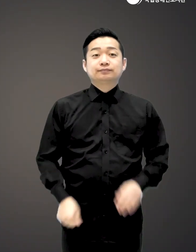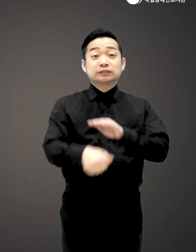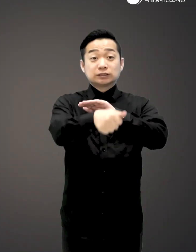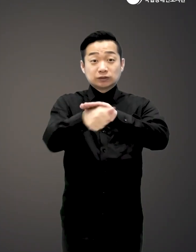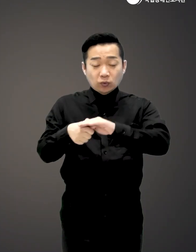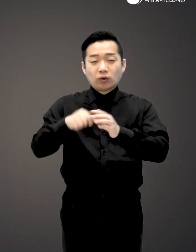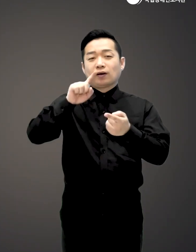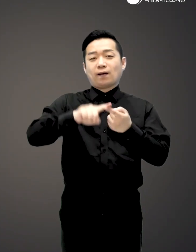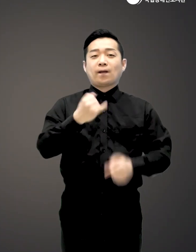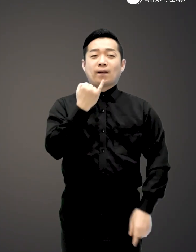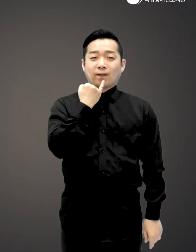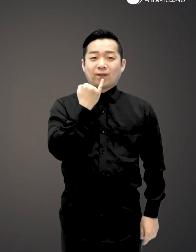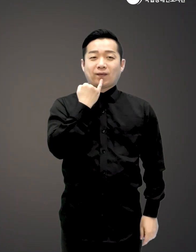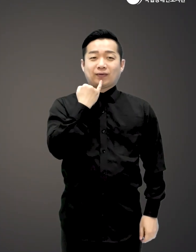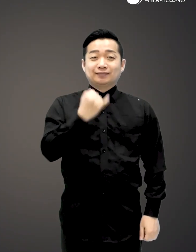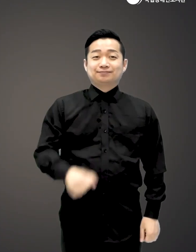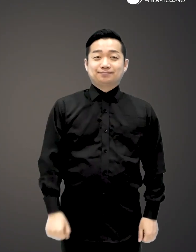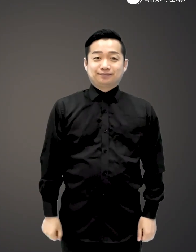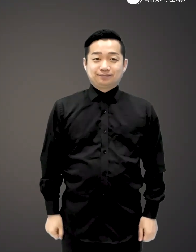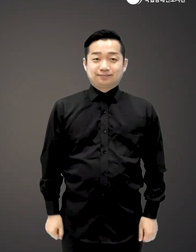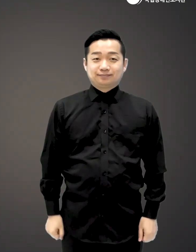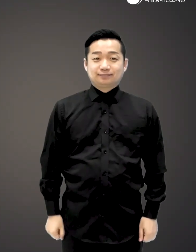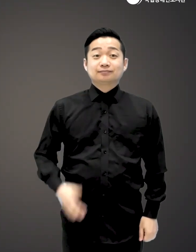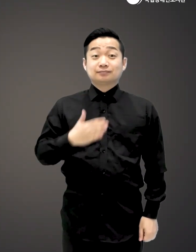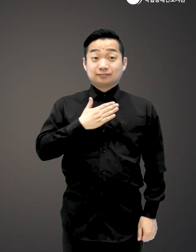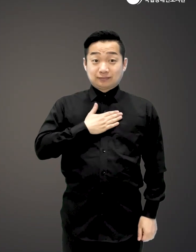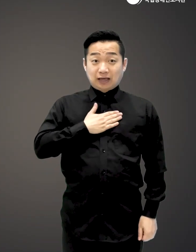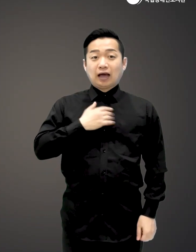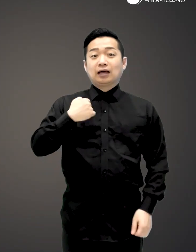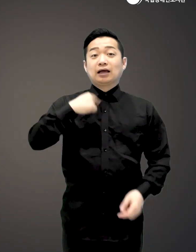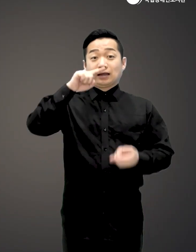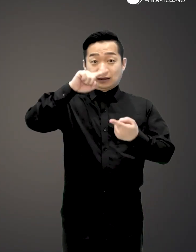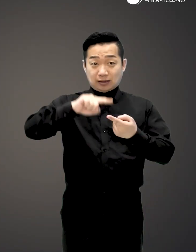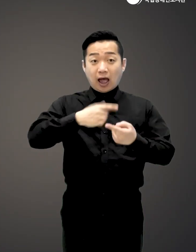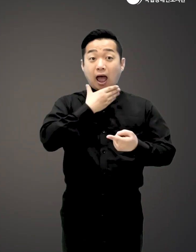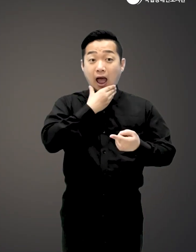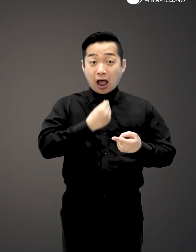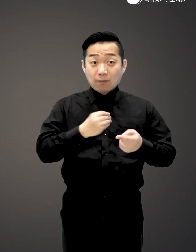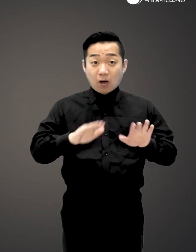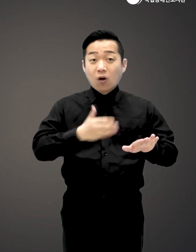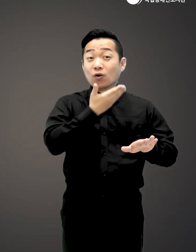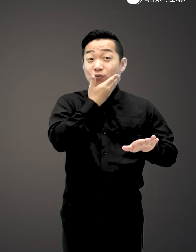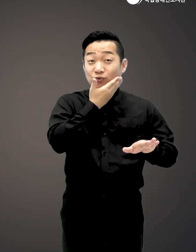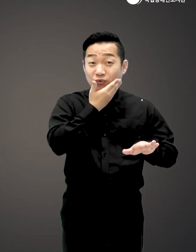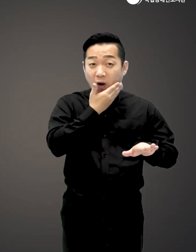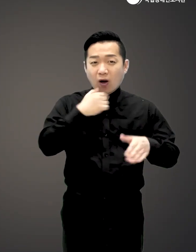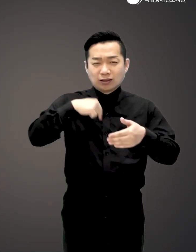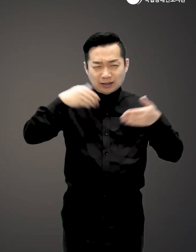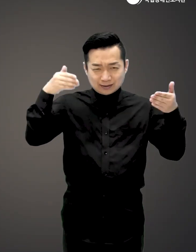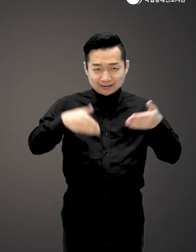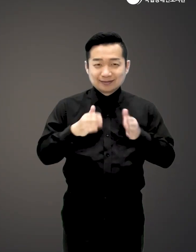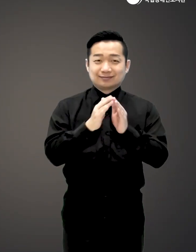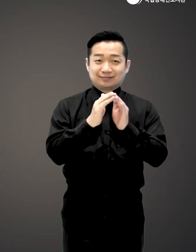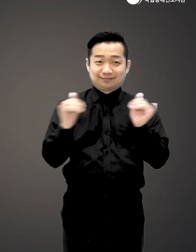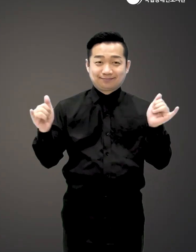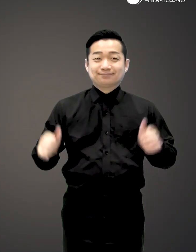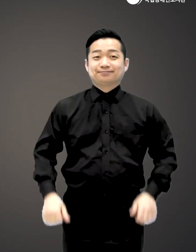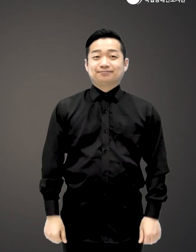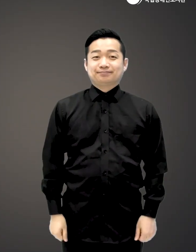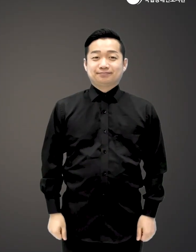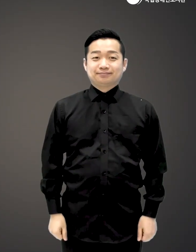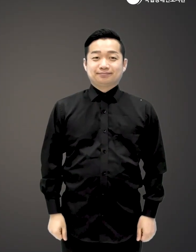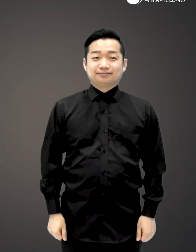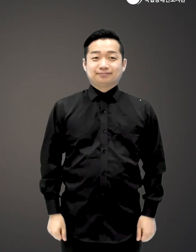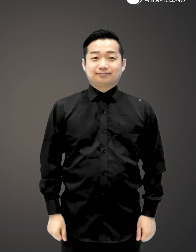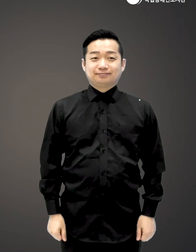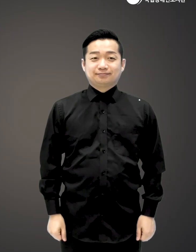소심해도 괜찮습니다 나는 나인체로 행복한 오늘도 귀여운 내양인입니다